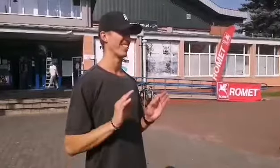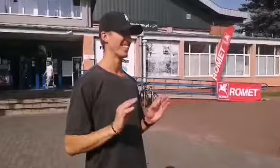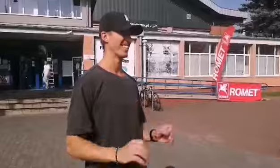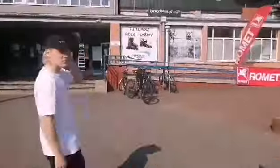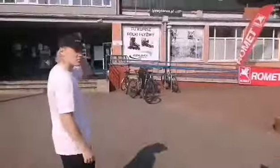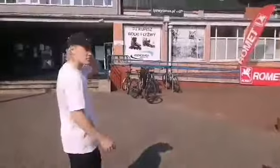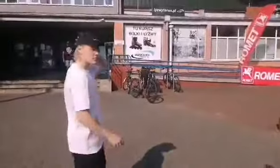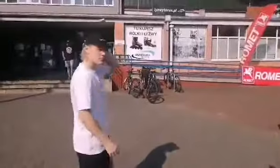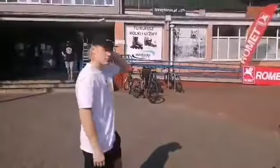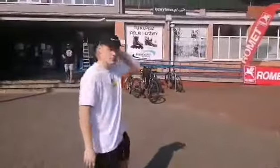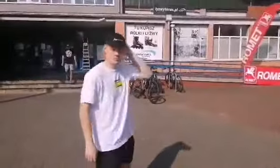Dzień dobry!